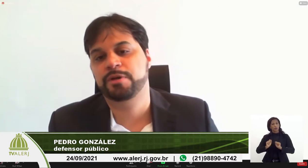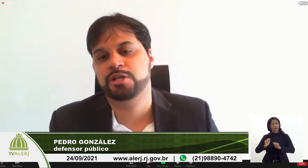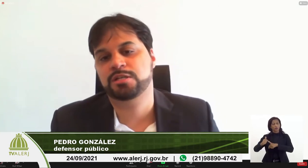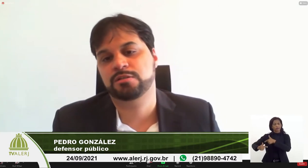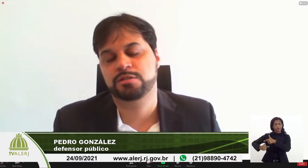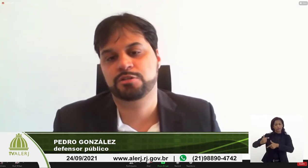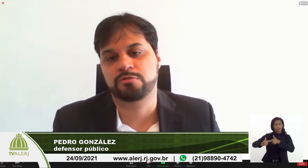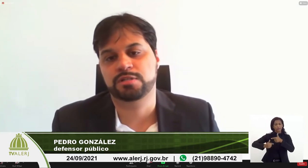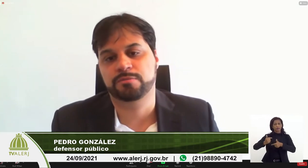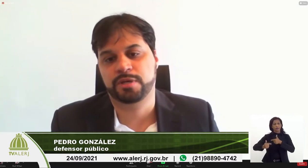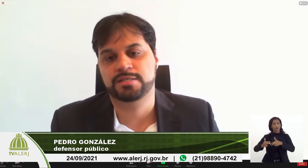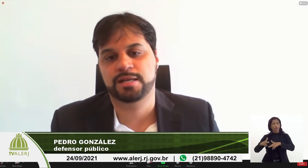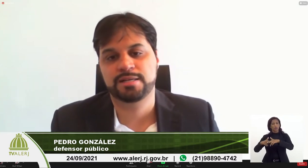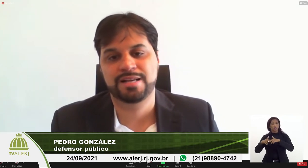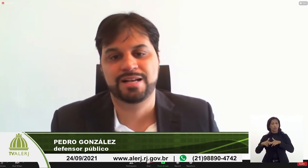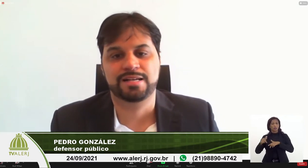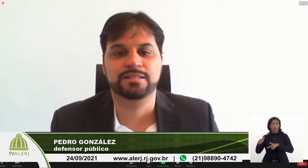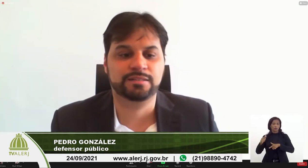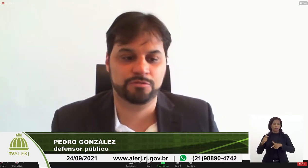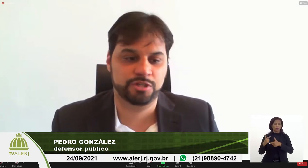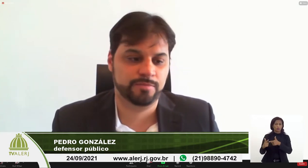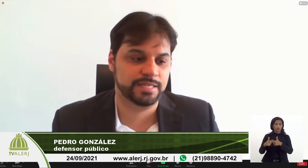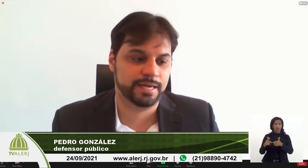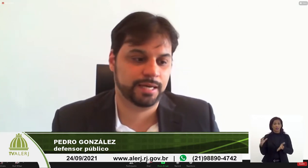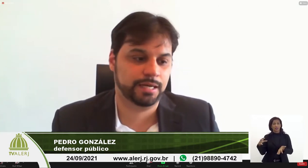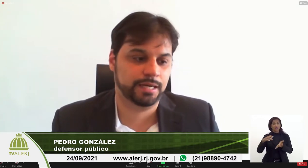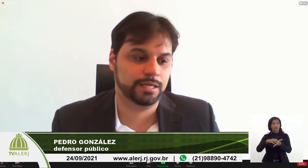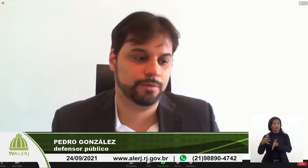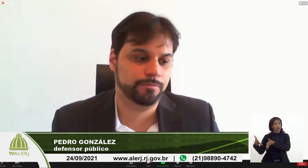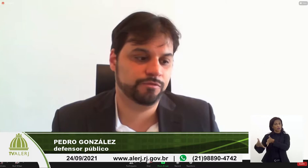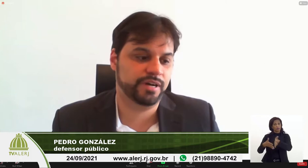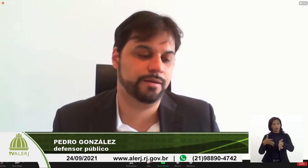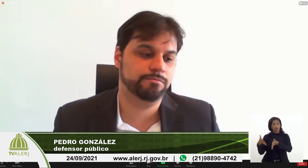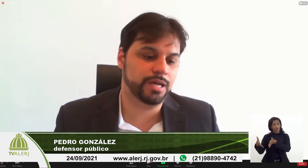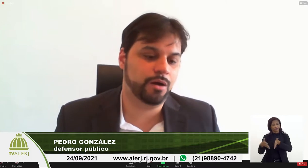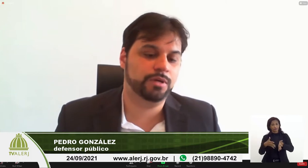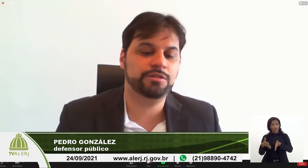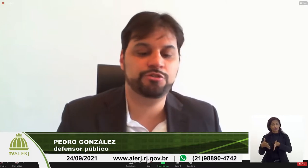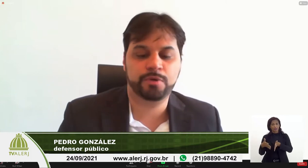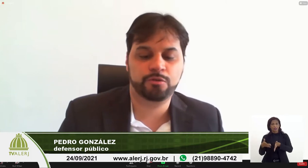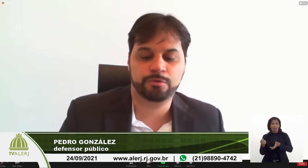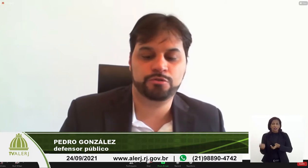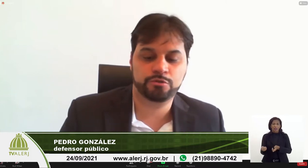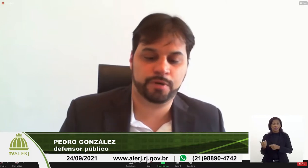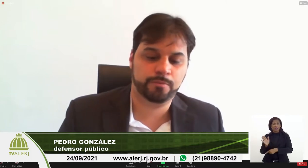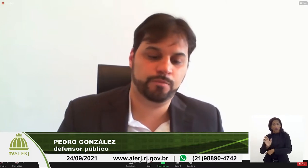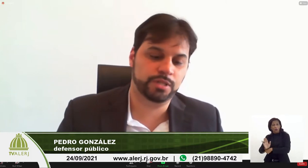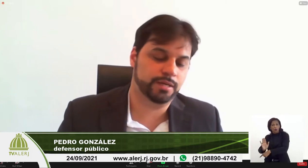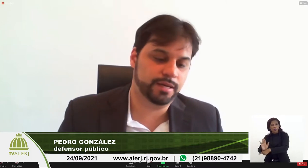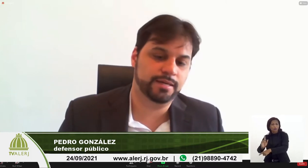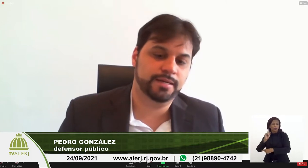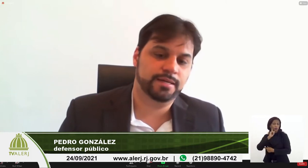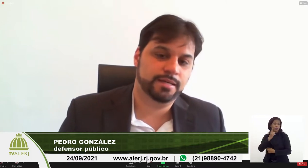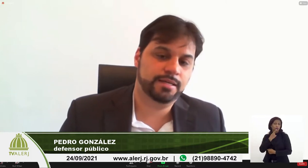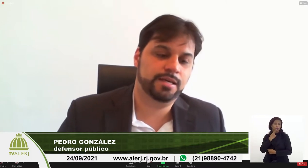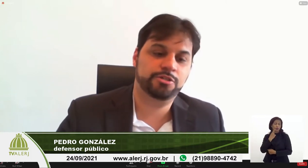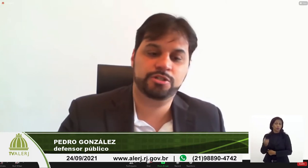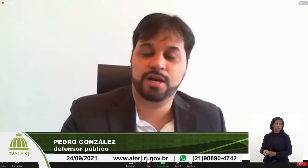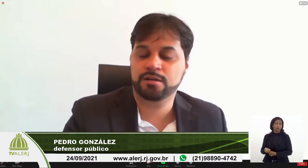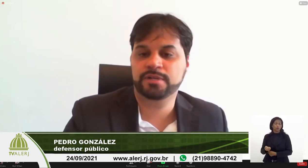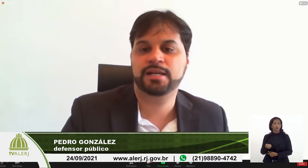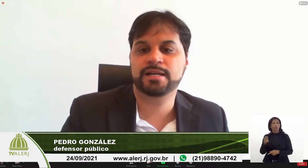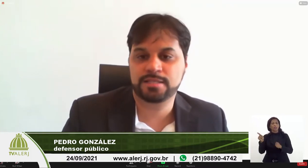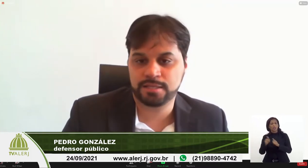principalmente em relação à nossa situação, porque a central de Libras é aquela que vai dar um atendimento para os surdos para poder ir